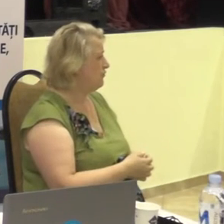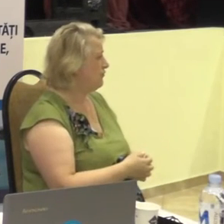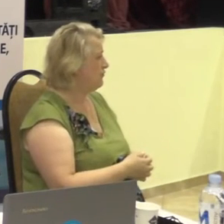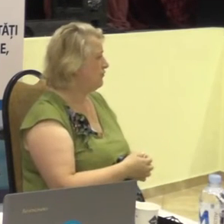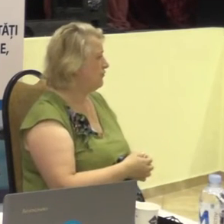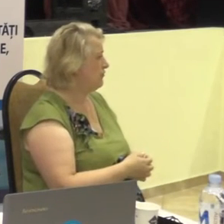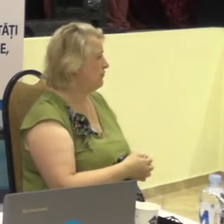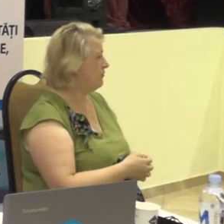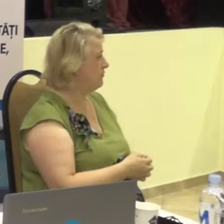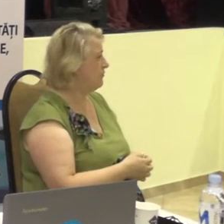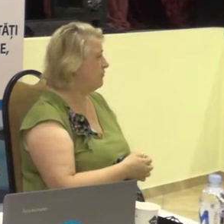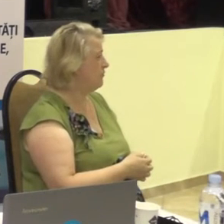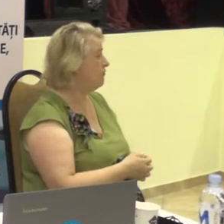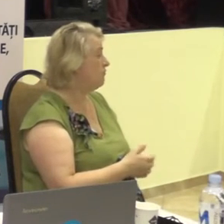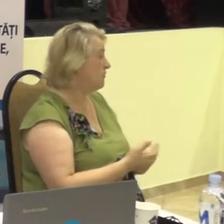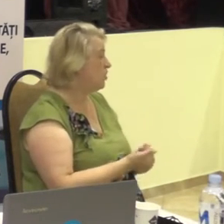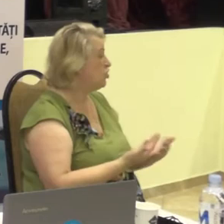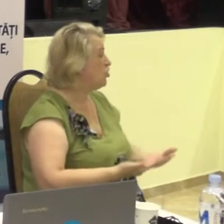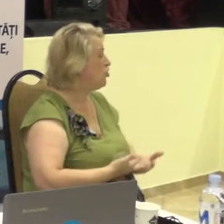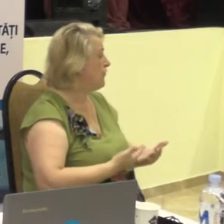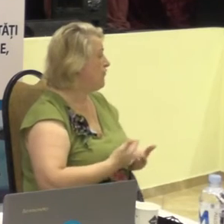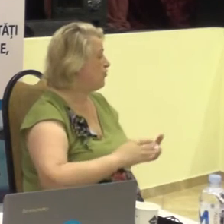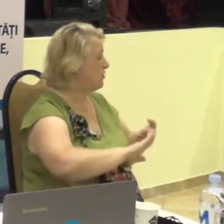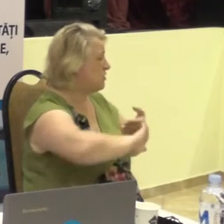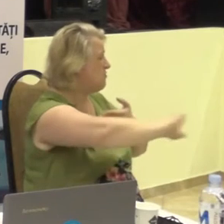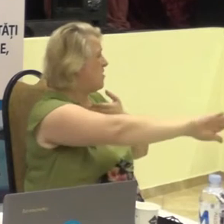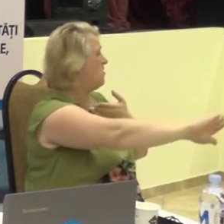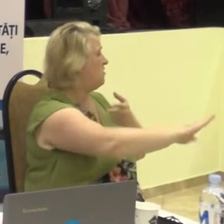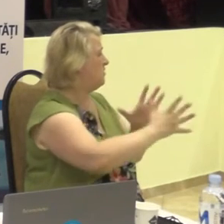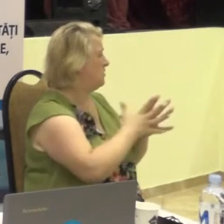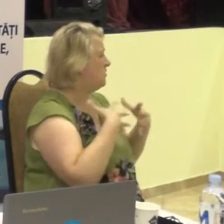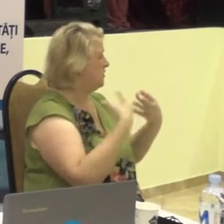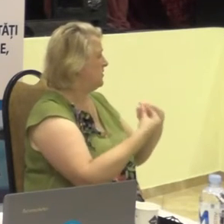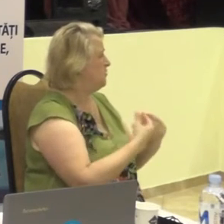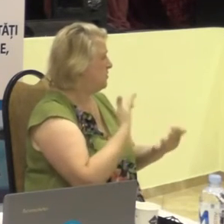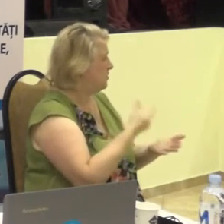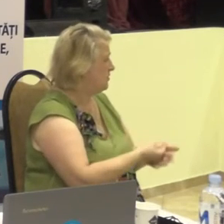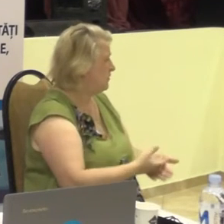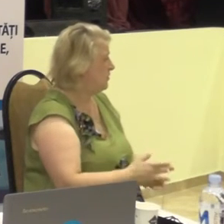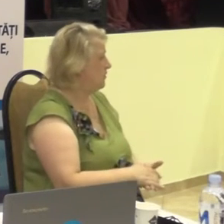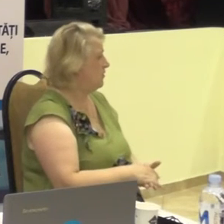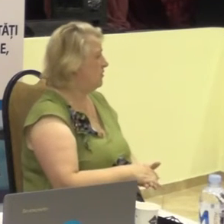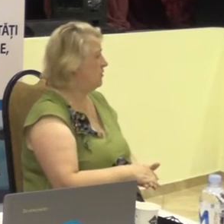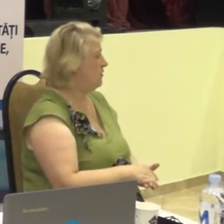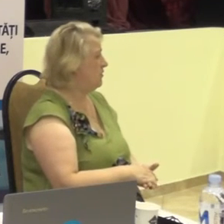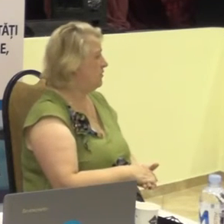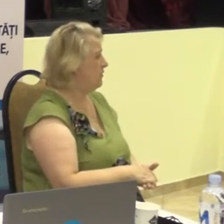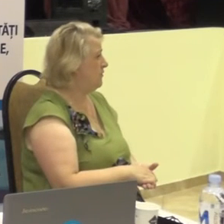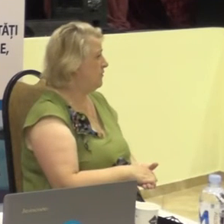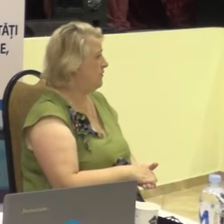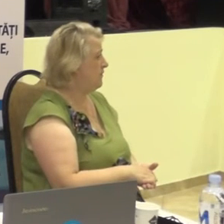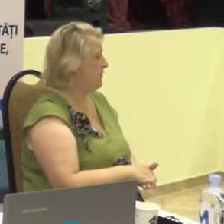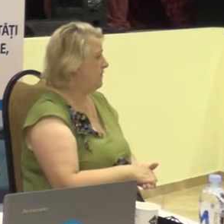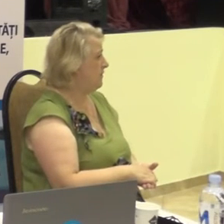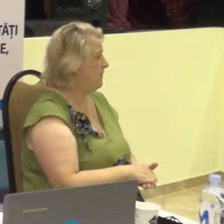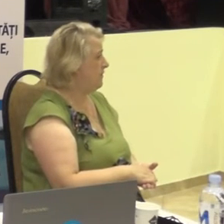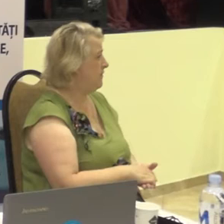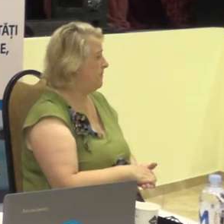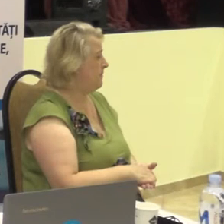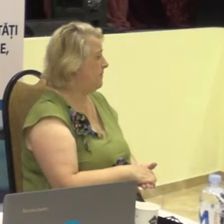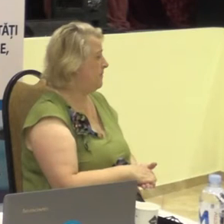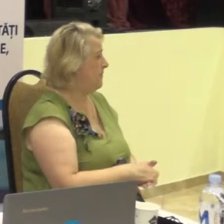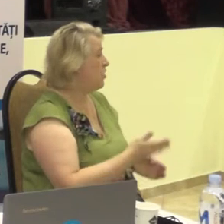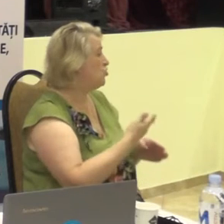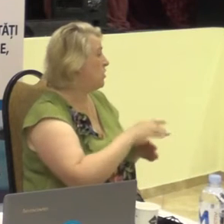Stau de parte de familiile lor, o parte au plecat de motiv